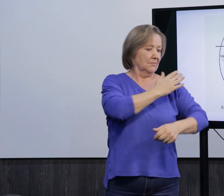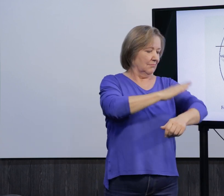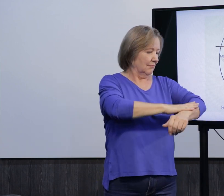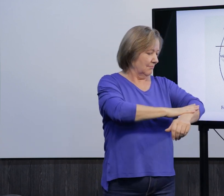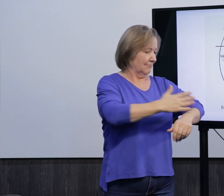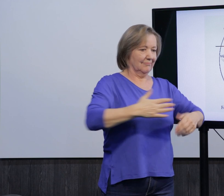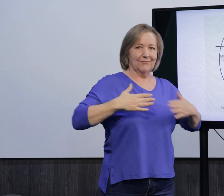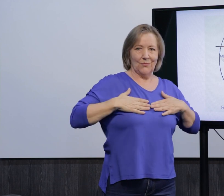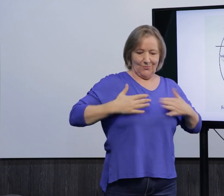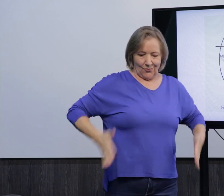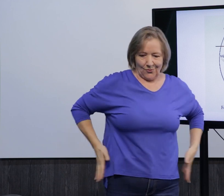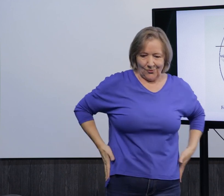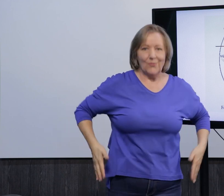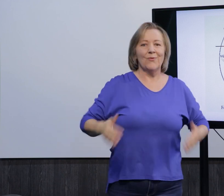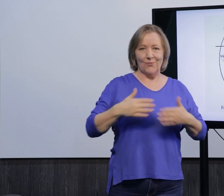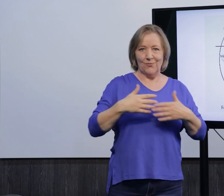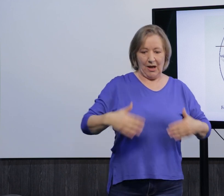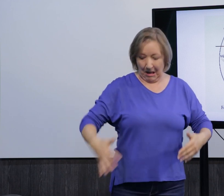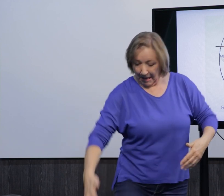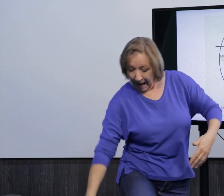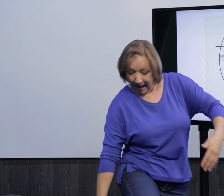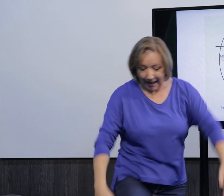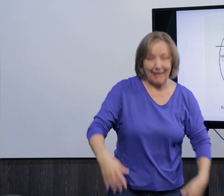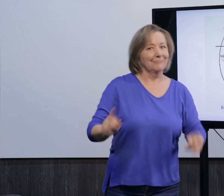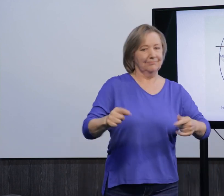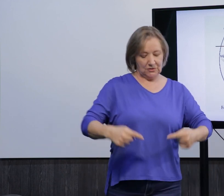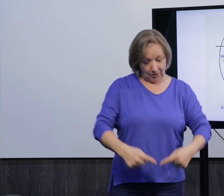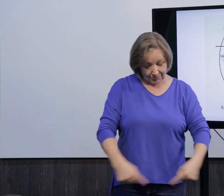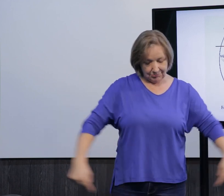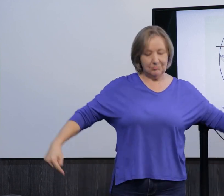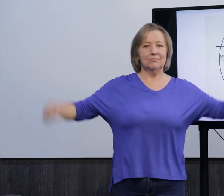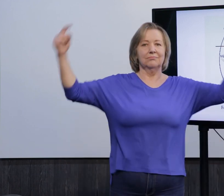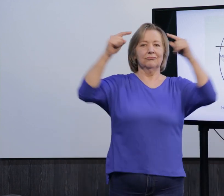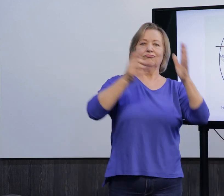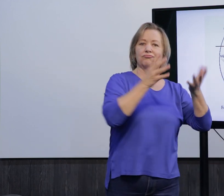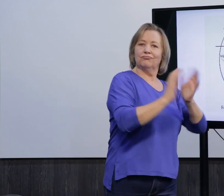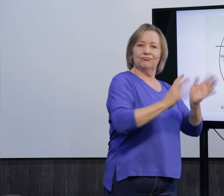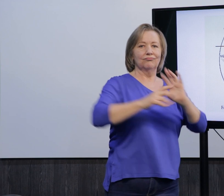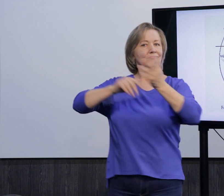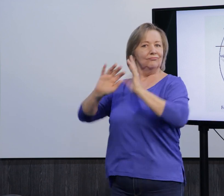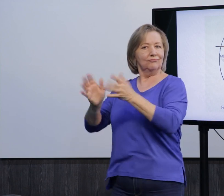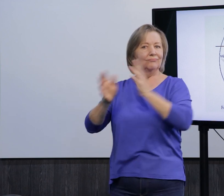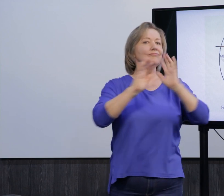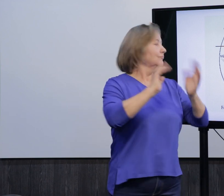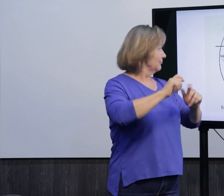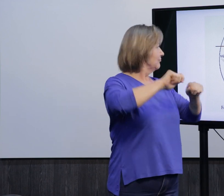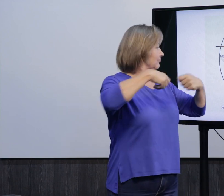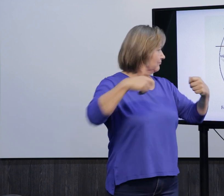sinalização, né, as mãos, a cabeça, o ombro, o corpo, né, a gente sempre fazer, né, na altura da cintura